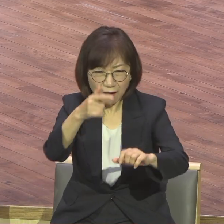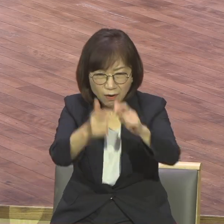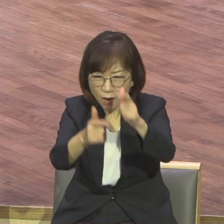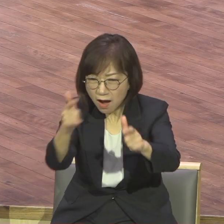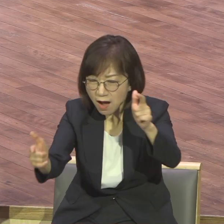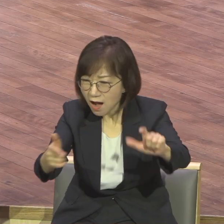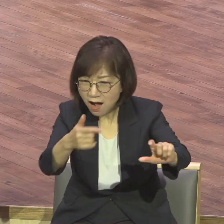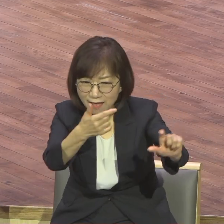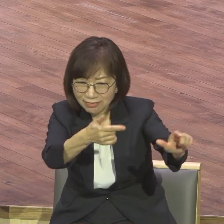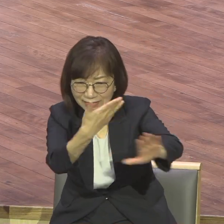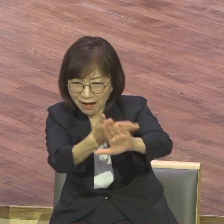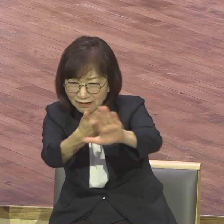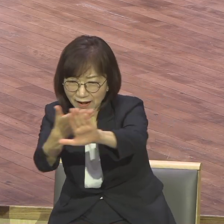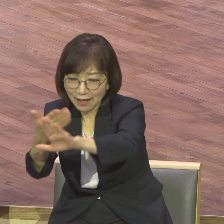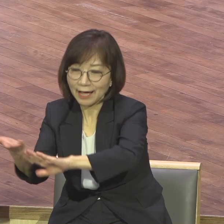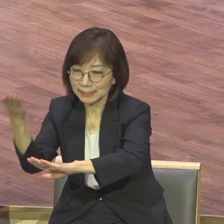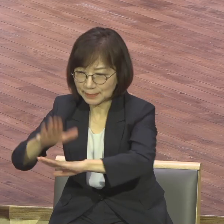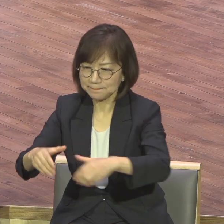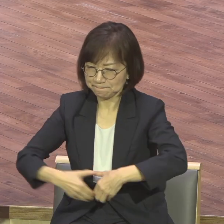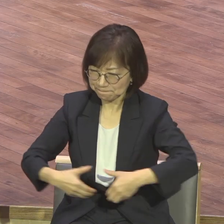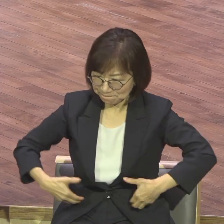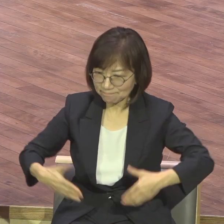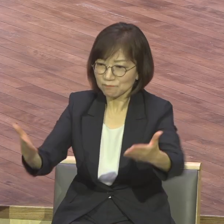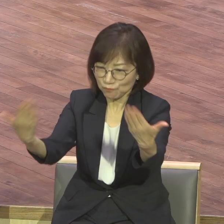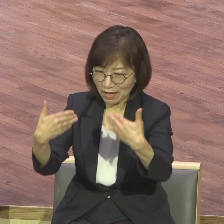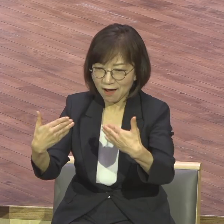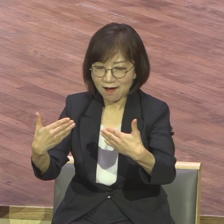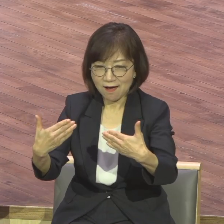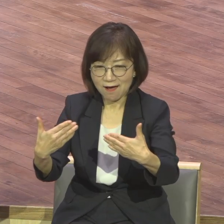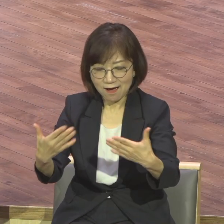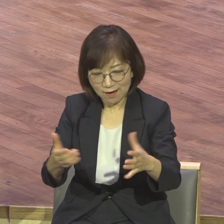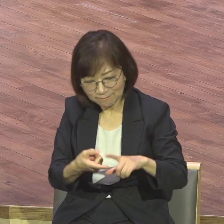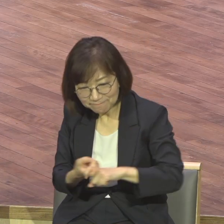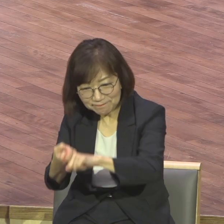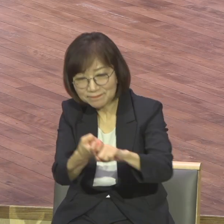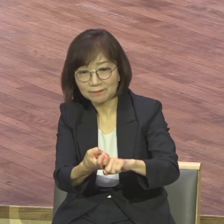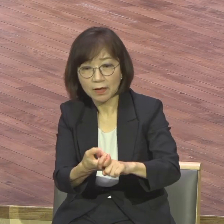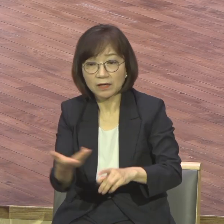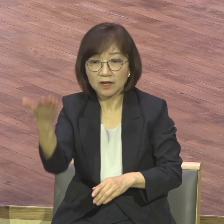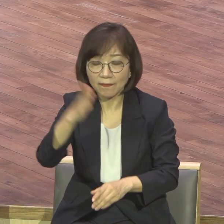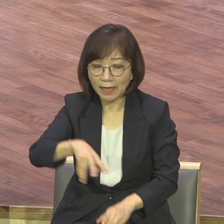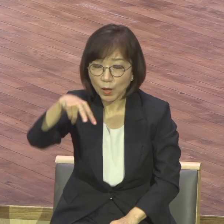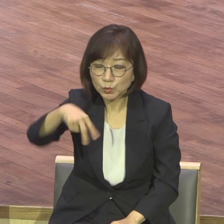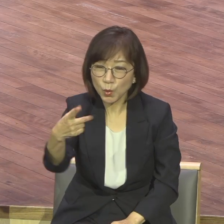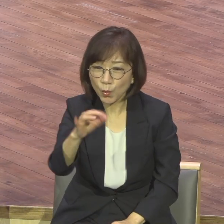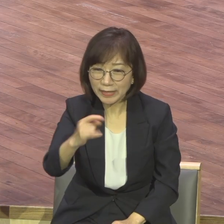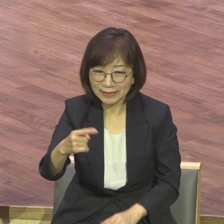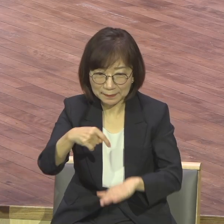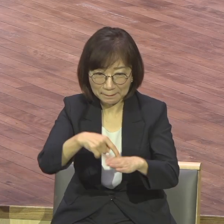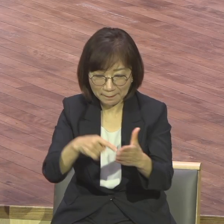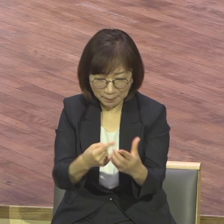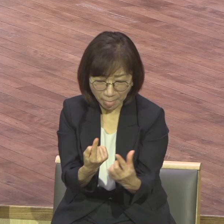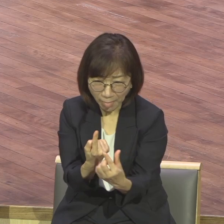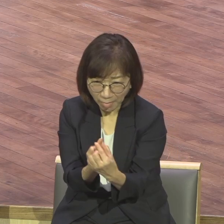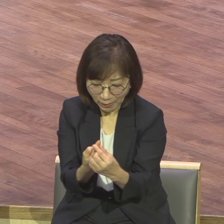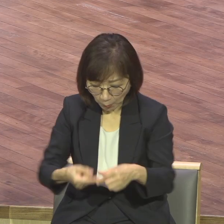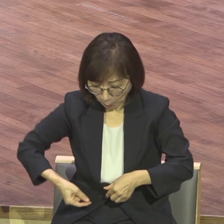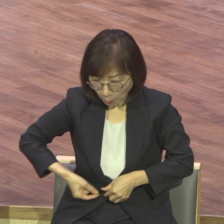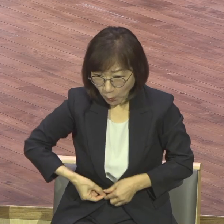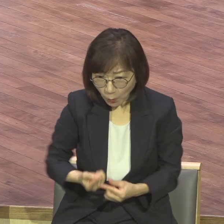화바지만은 이 소위는 서로 같은 뜻 물이 뛰어 다니지만 하나가